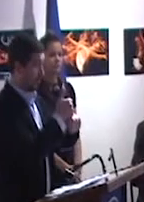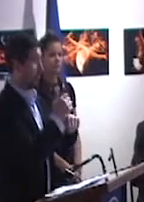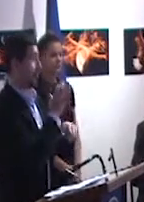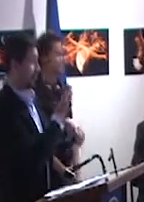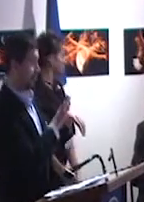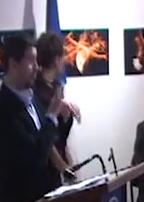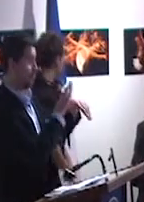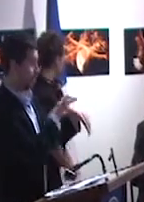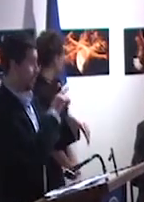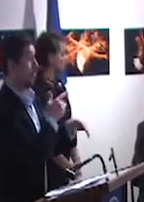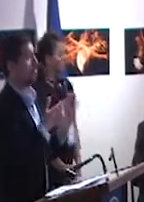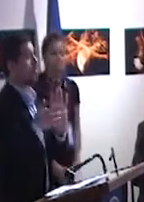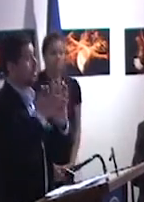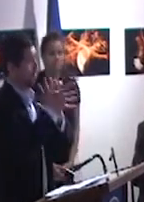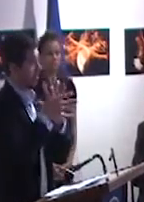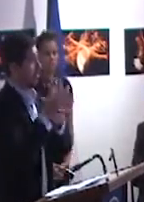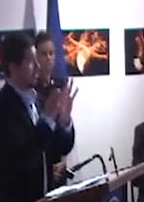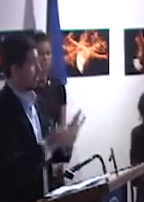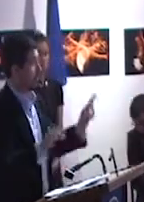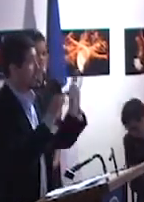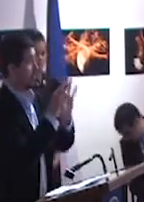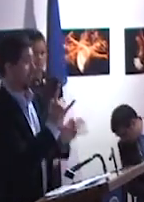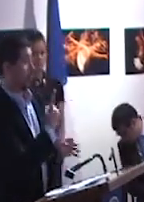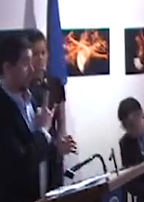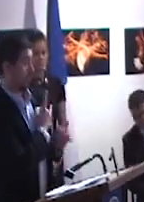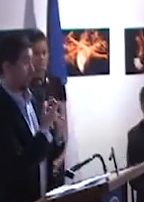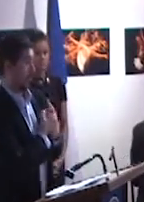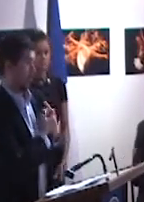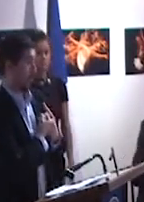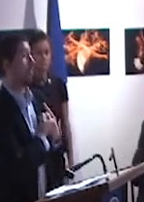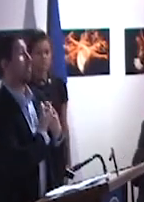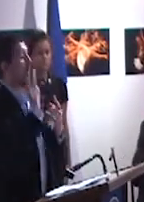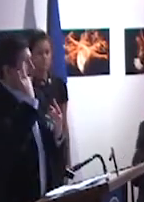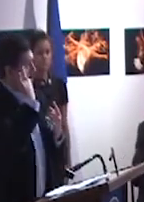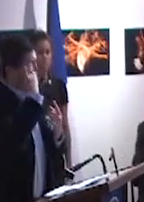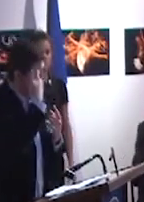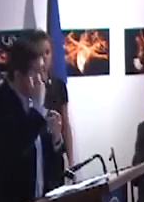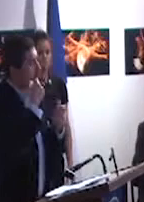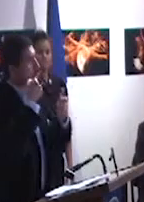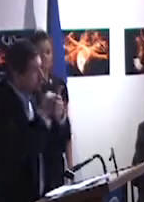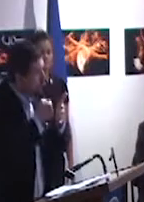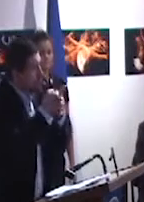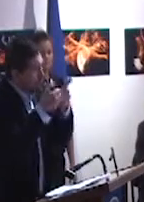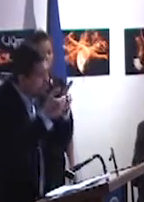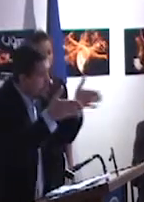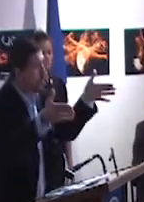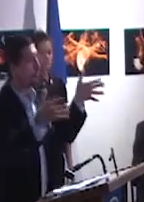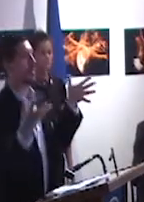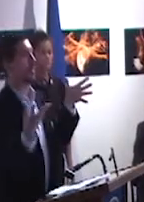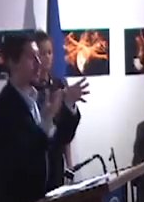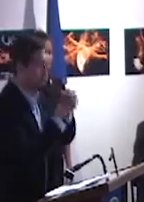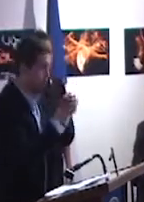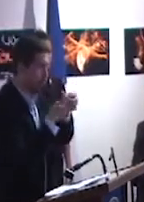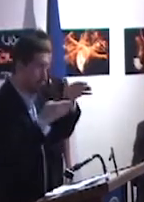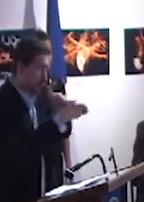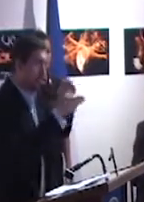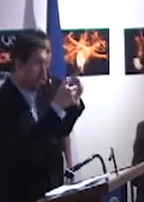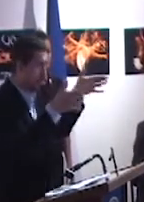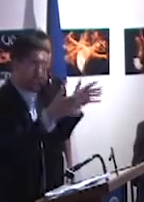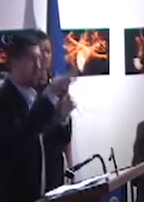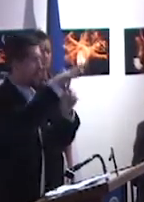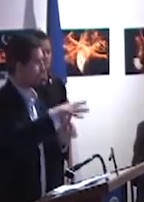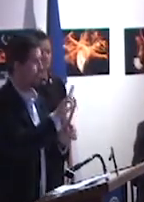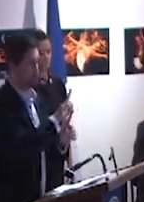A usted, señor vicerrector, muchas gracias por dar la información aquí a la Universidad Pedagógica y por también